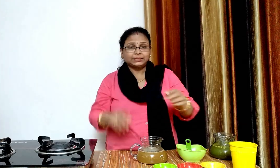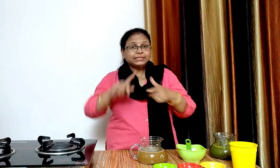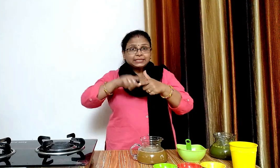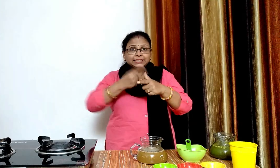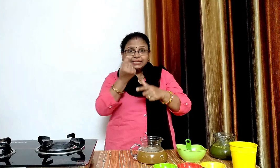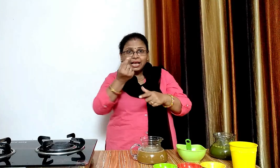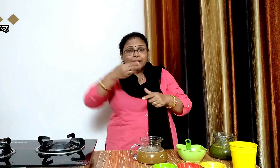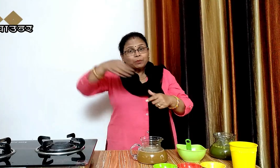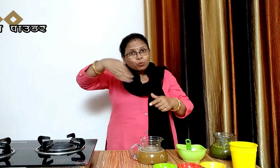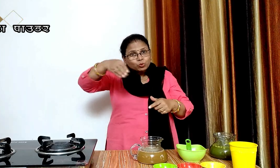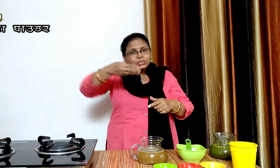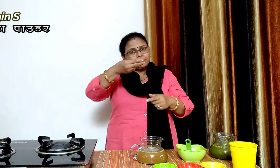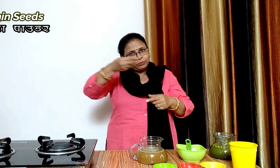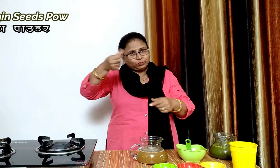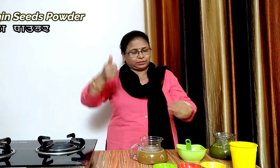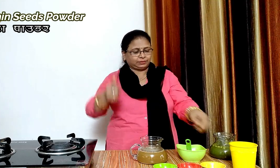एक चमच भुना हुआ जीरा पाउडर